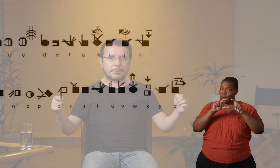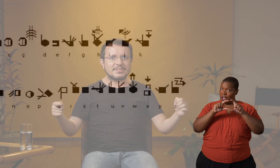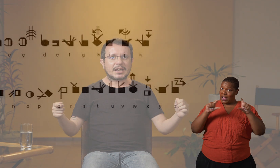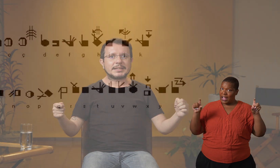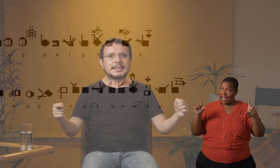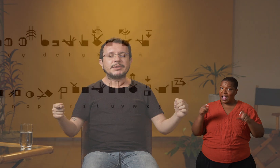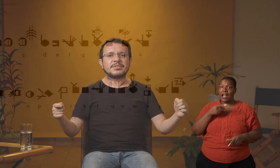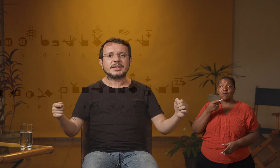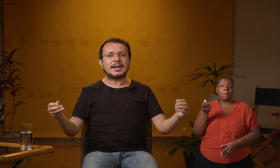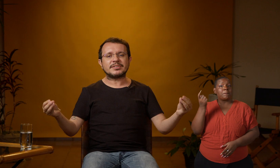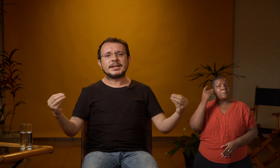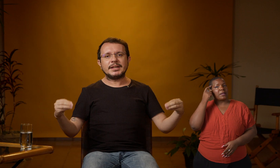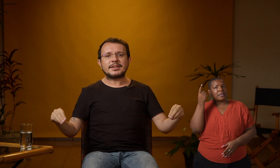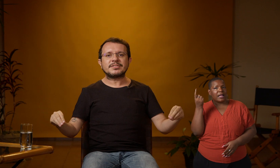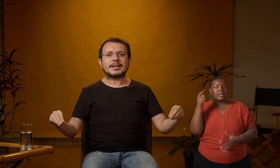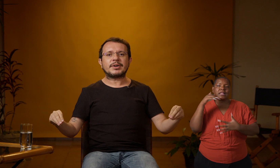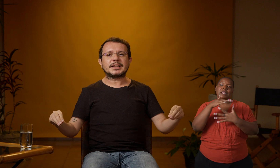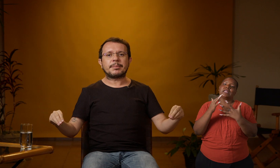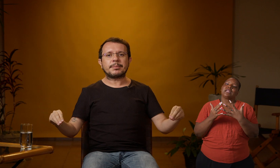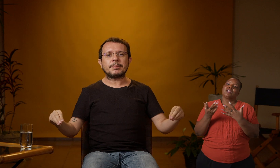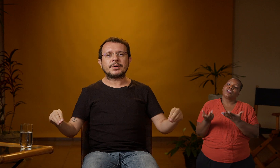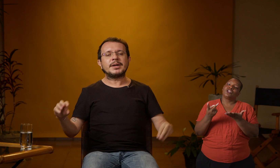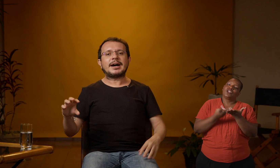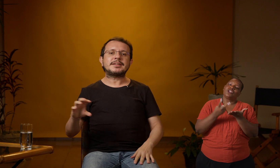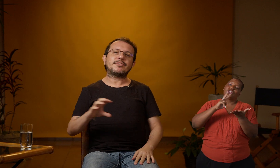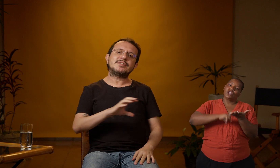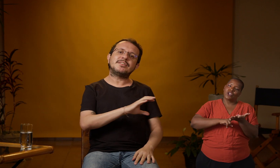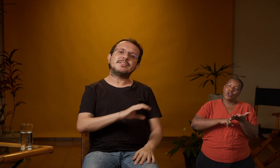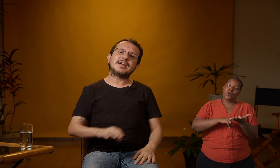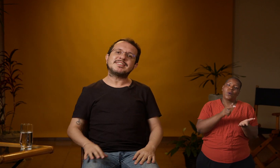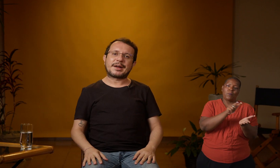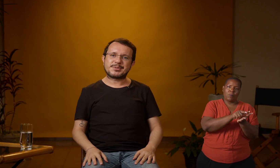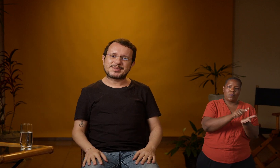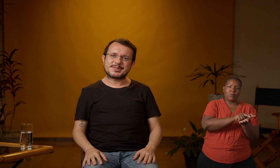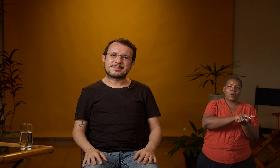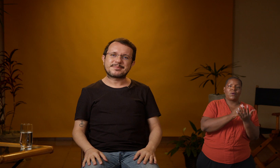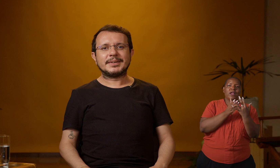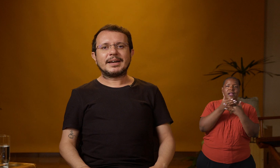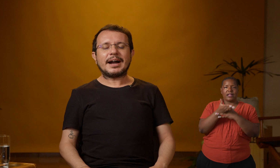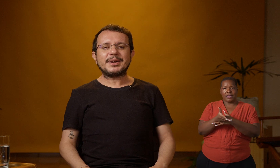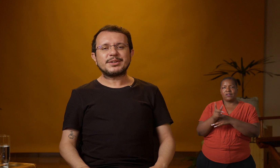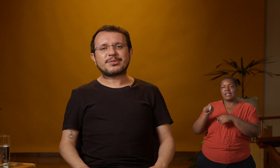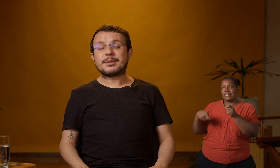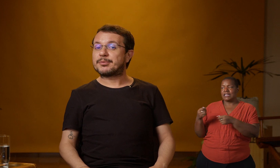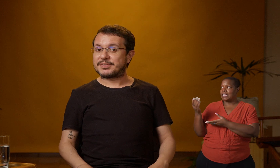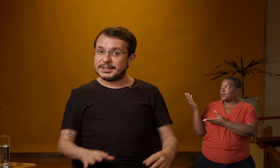ou pensada na língua de sinais e transcreva ela por papel através desses sinais gráficos. Agora que nós falamos bastante